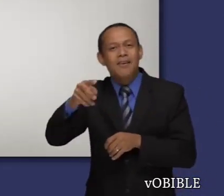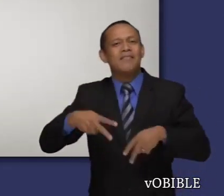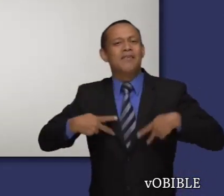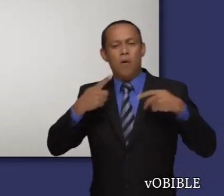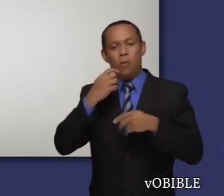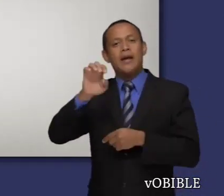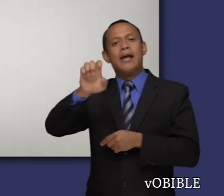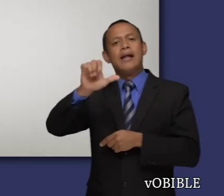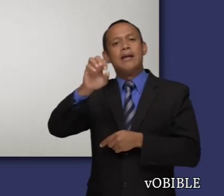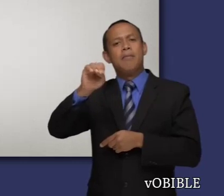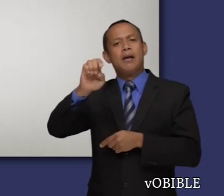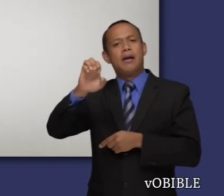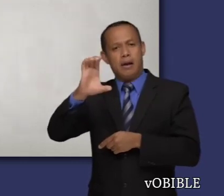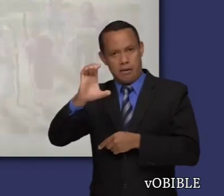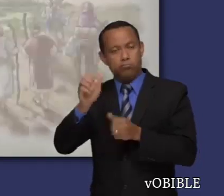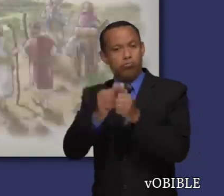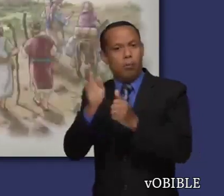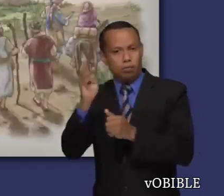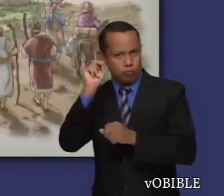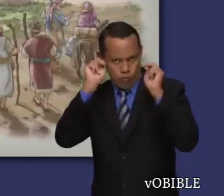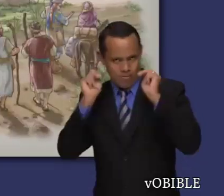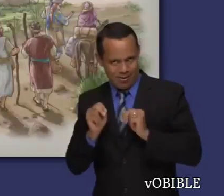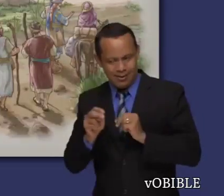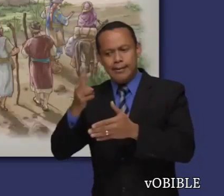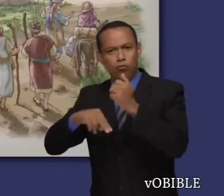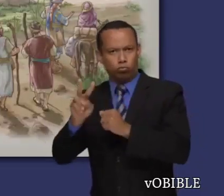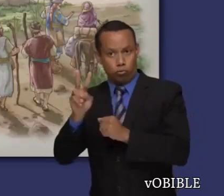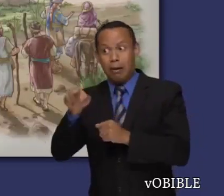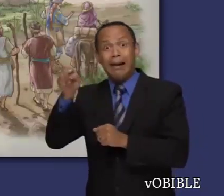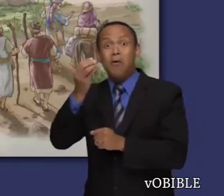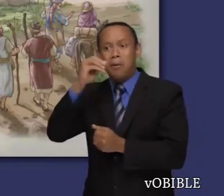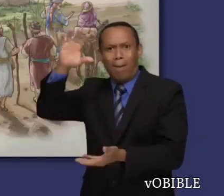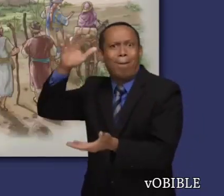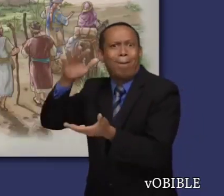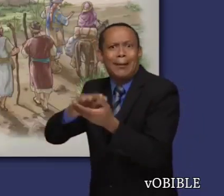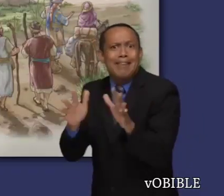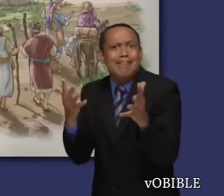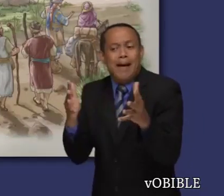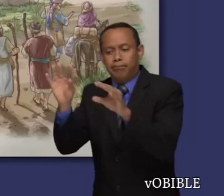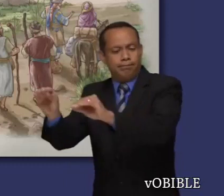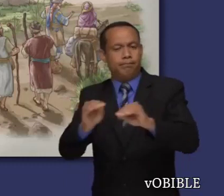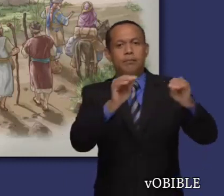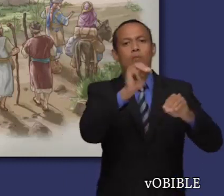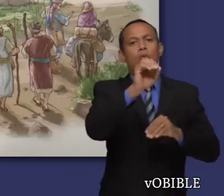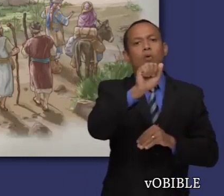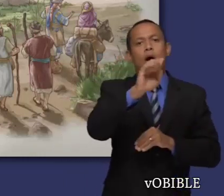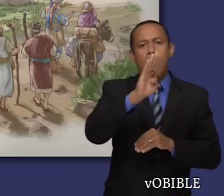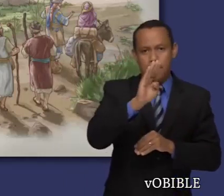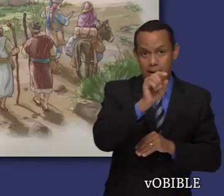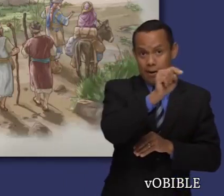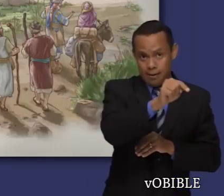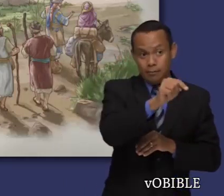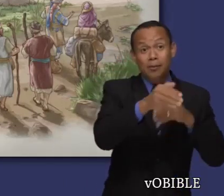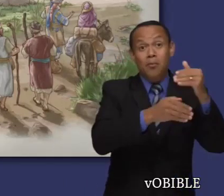En el capítulo 1, una época de hambre obliga a un hombre llamado Elimelec a irse con su familia de Belén a la tierra de